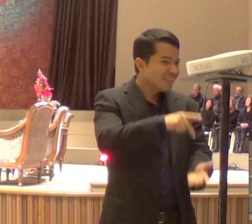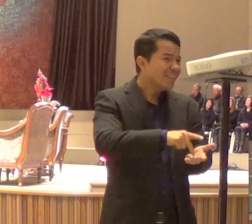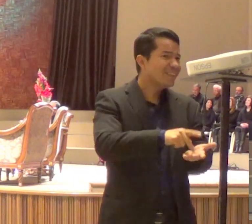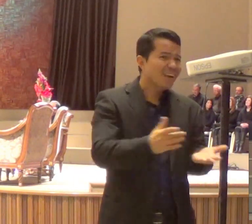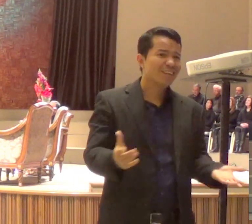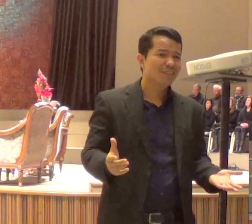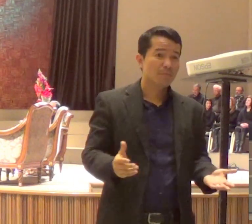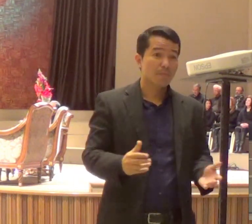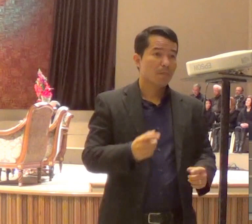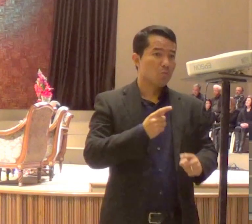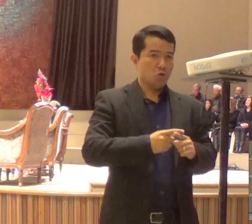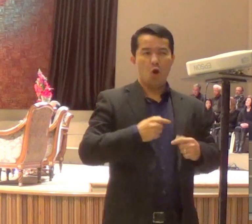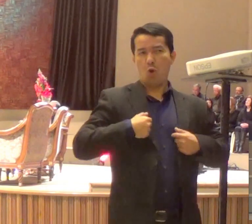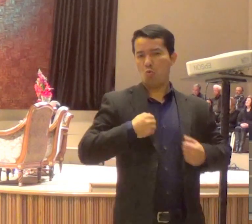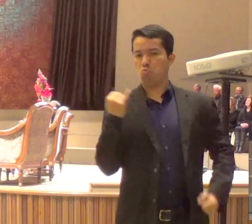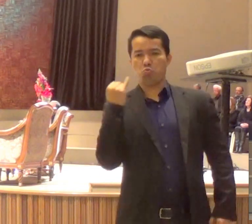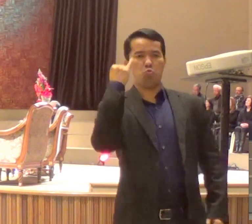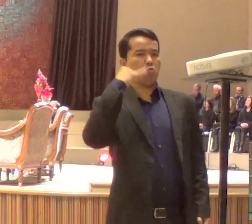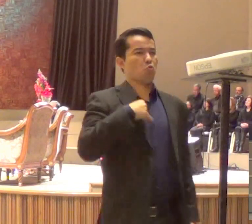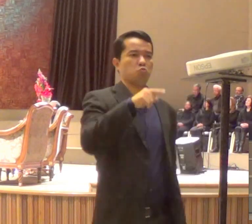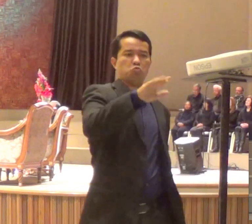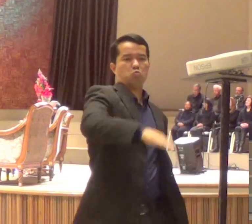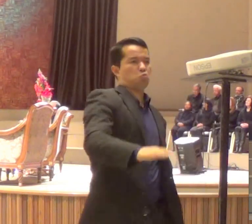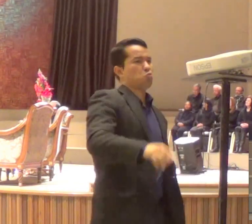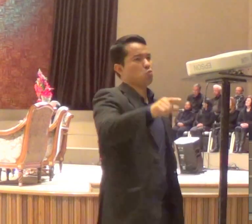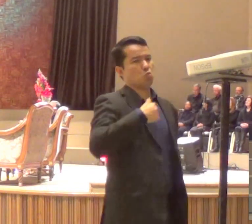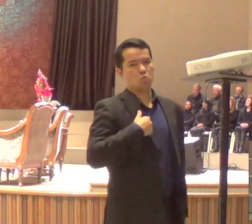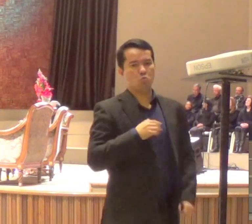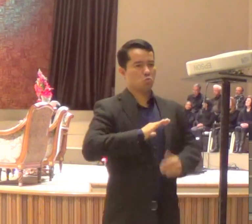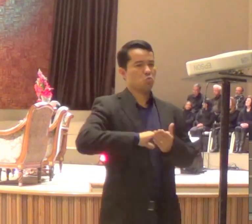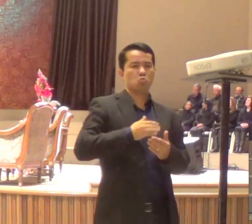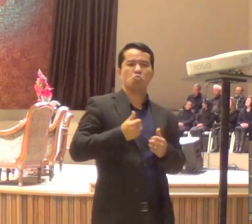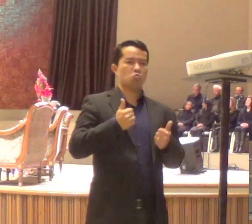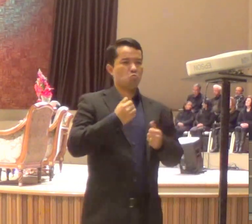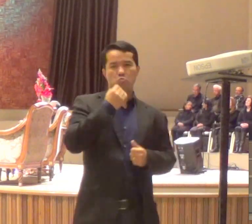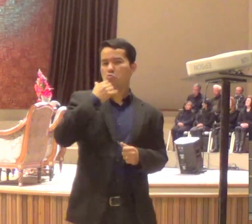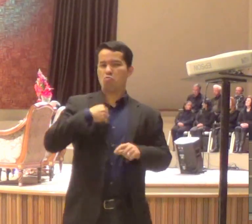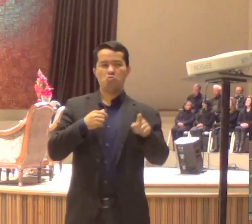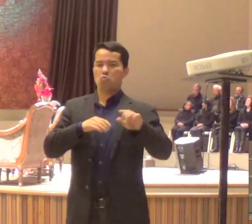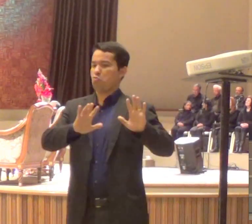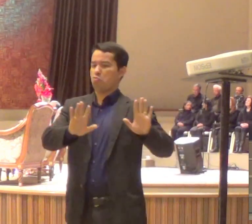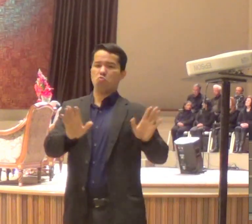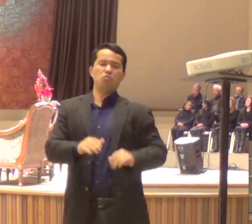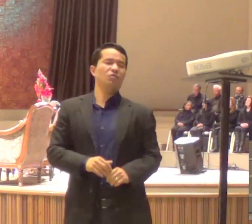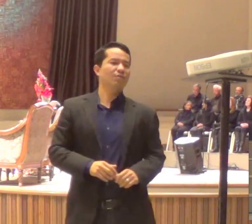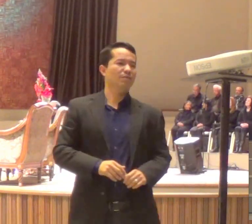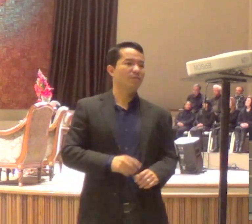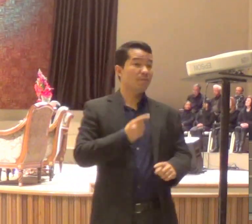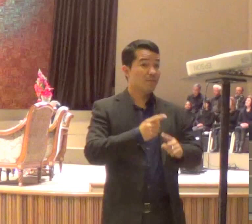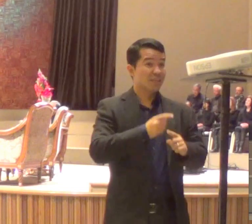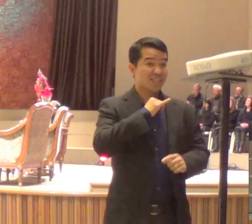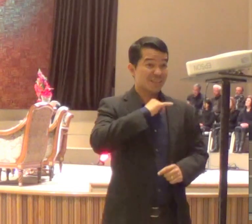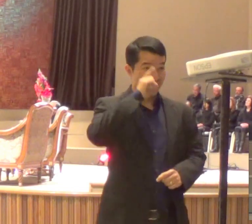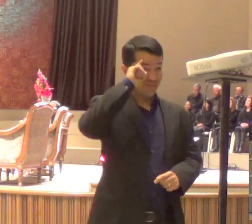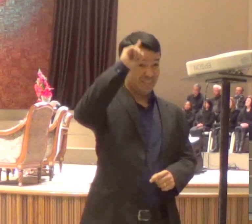poltrona, e a pessoa parou do lado assim, e a pessoa olhou para ela, e disse assim, pois não, esse é o meu lugar,